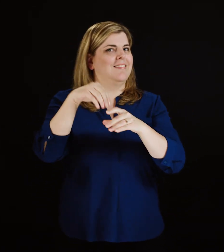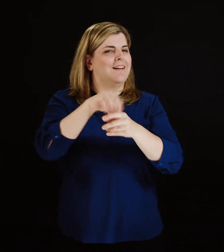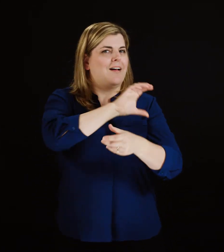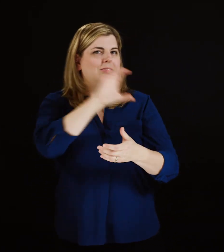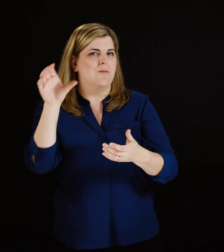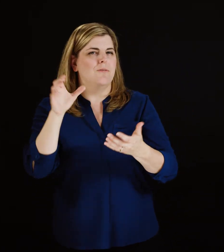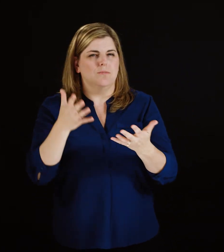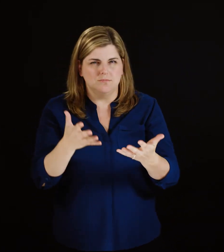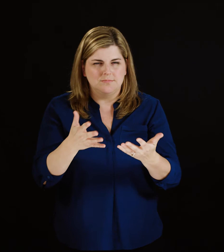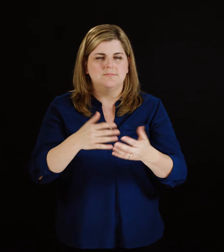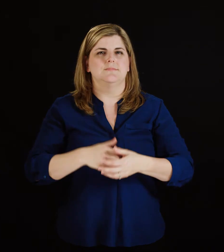au Canada.